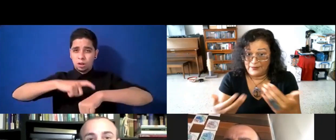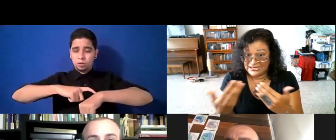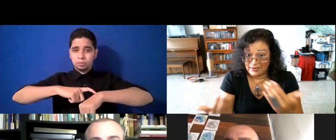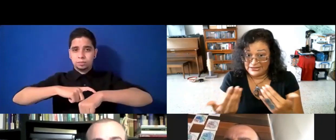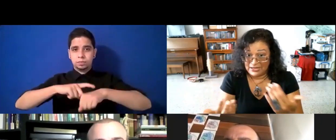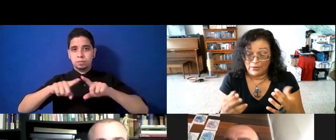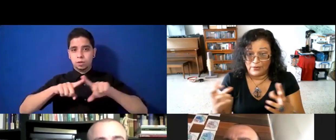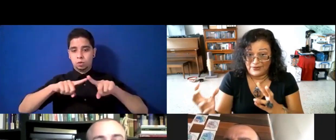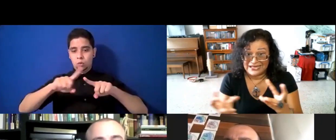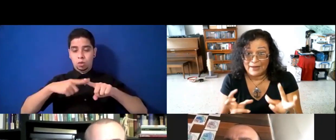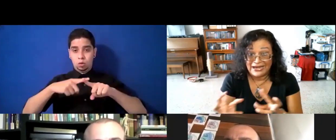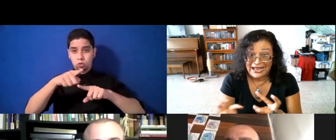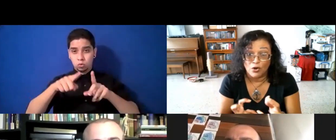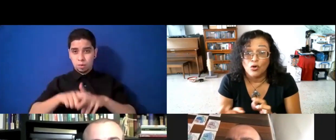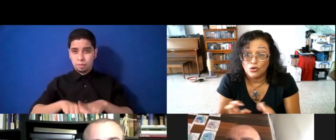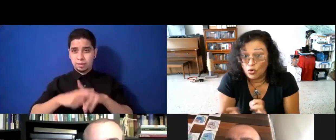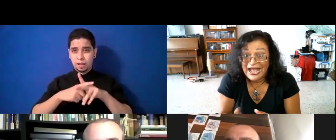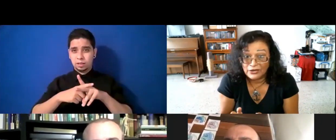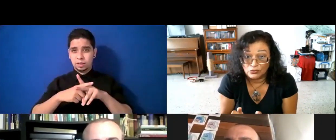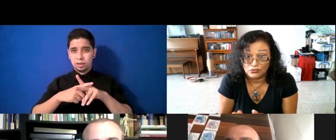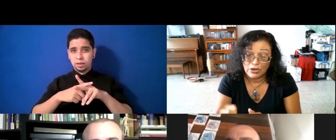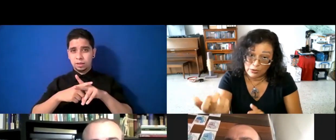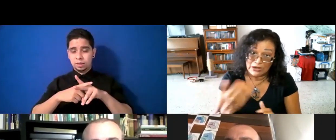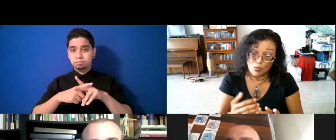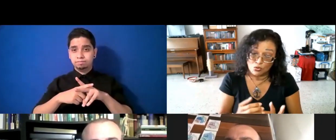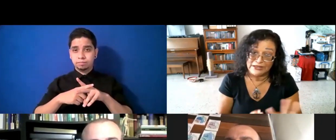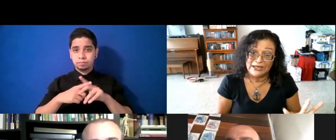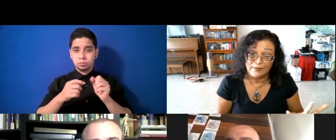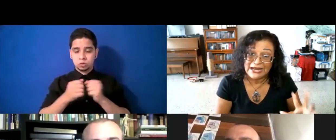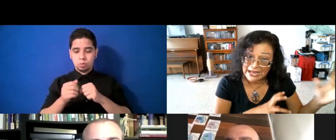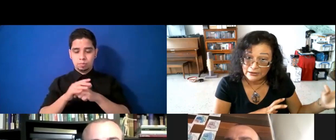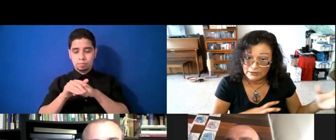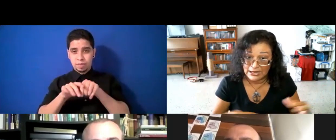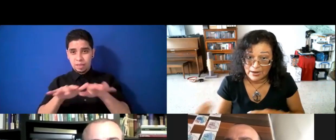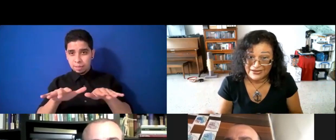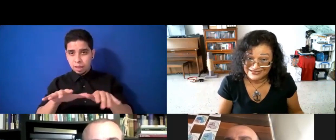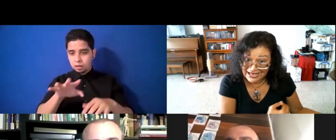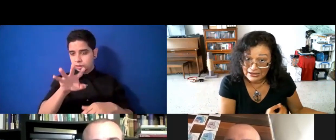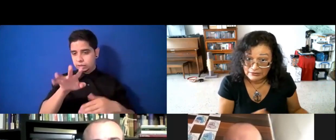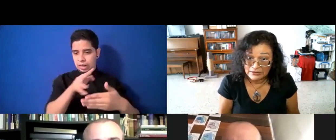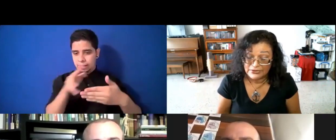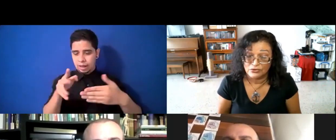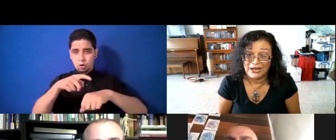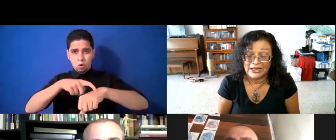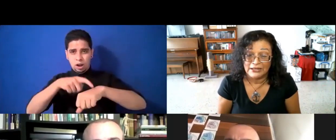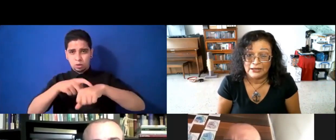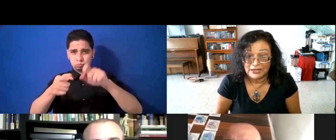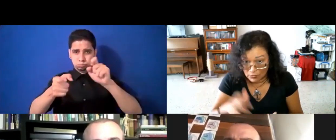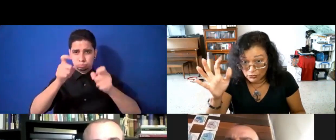empezar la pandemia, pues empiezas a manejar los horarios. Igual como tuviste que manejar la capacidad de personas que entraban cuando